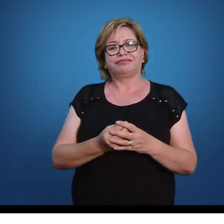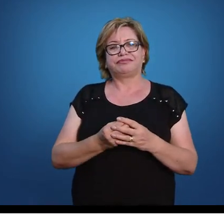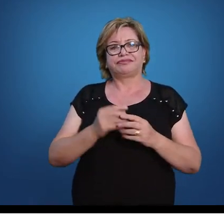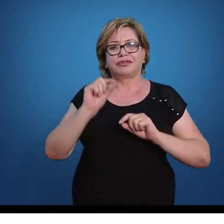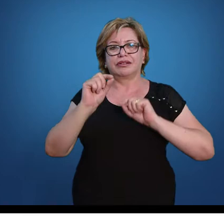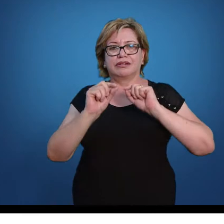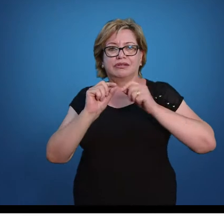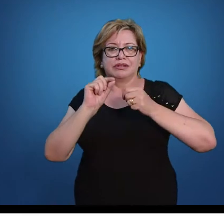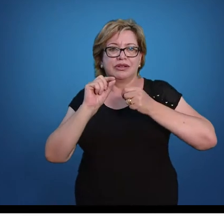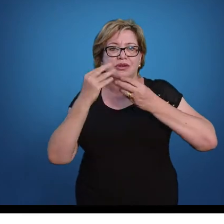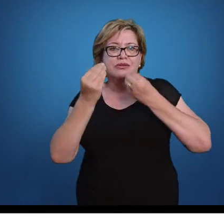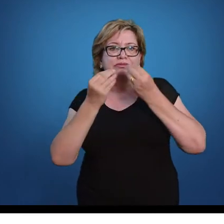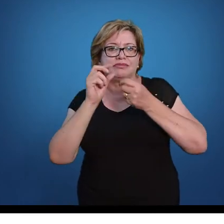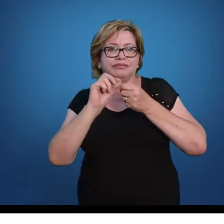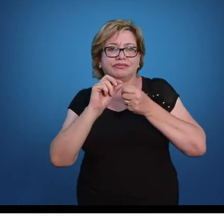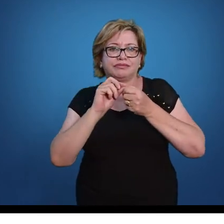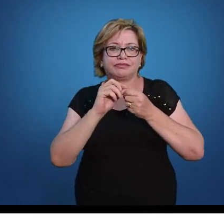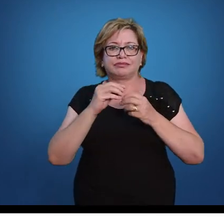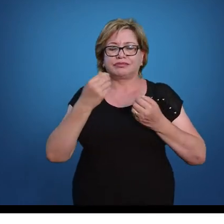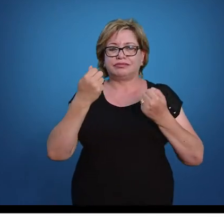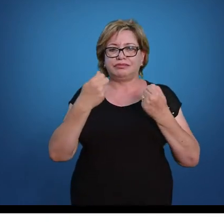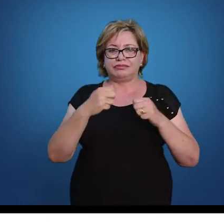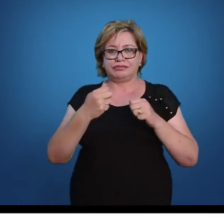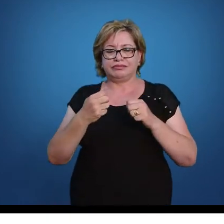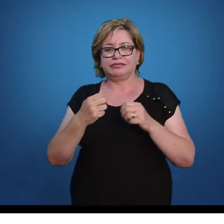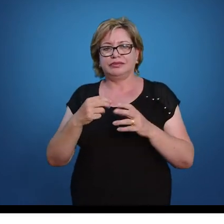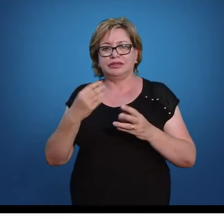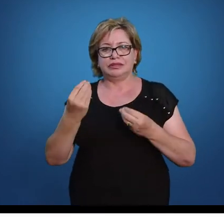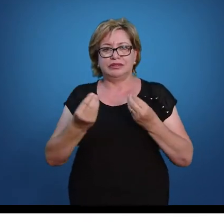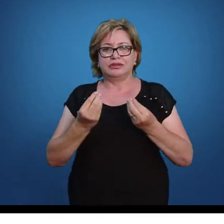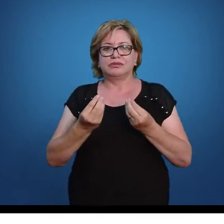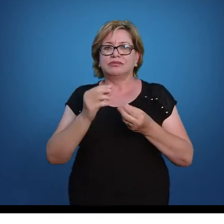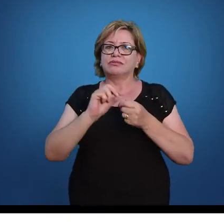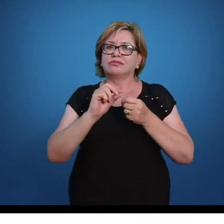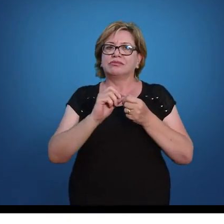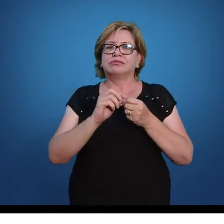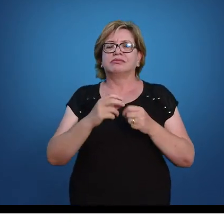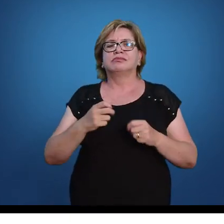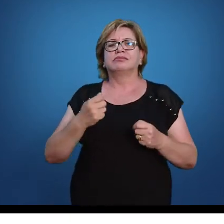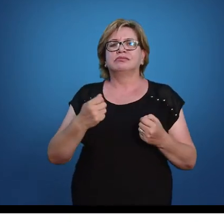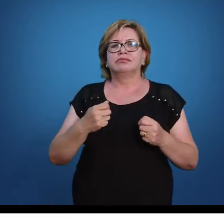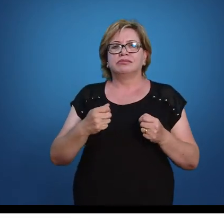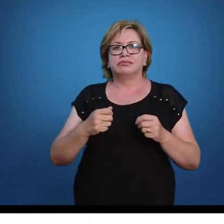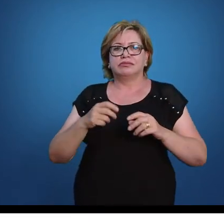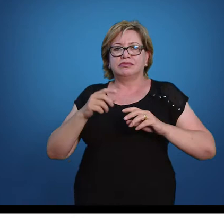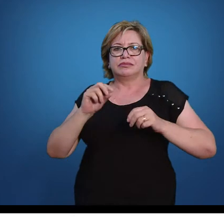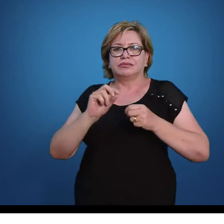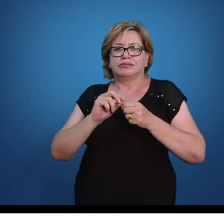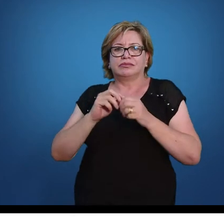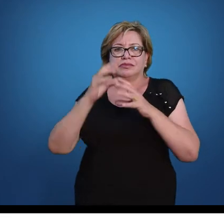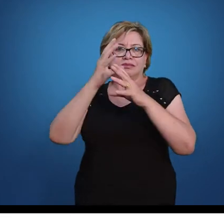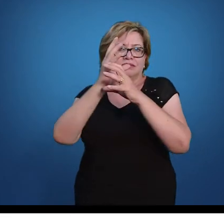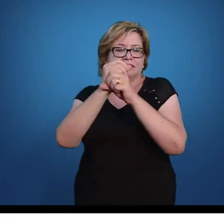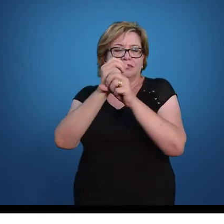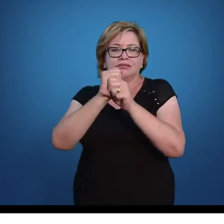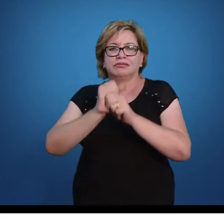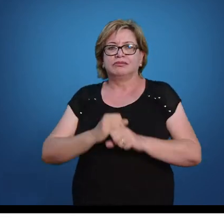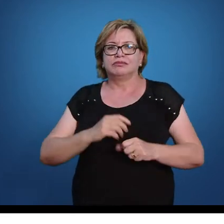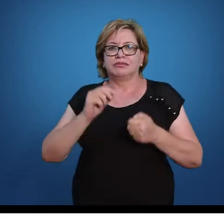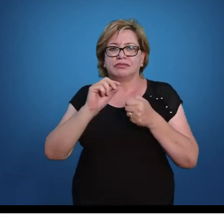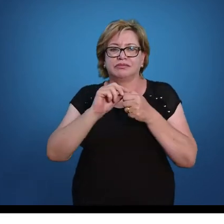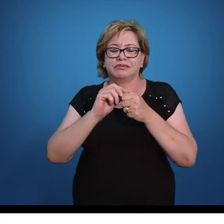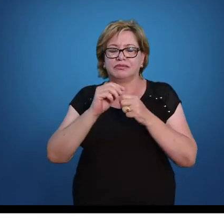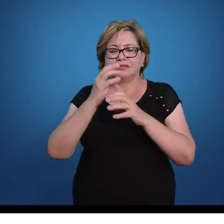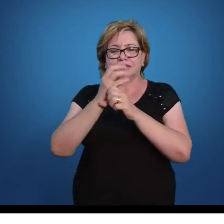baixo. Então, é assim que você faz soma de frações. Como é que eu vou efetuar essa soma de frações? Para